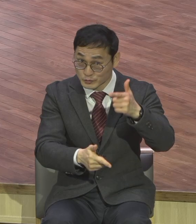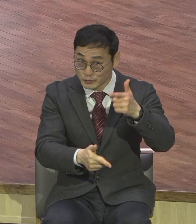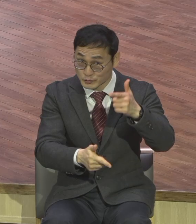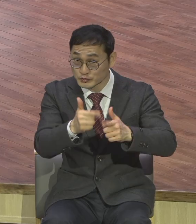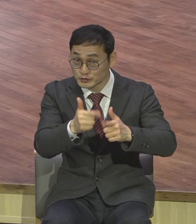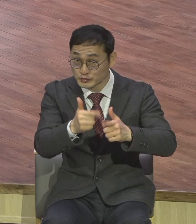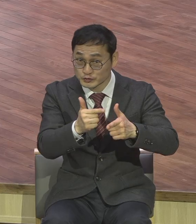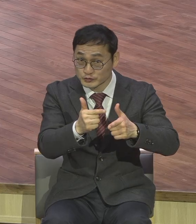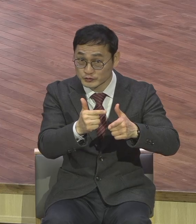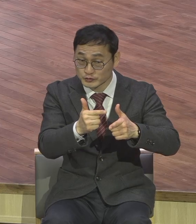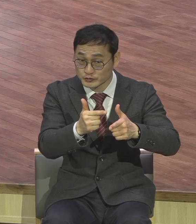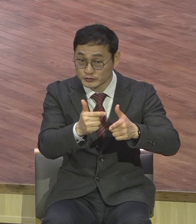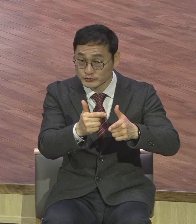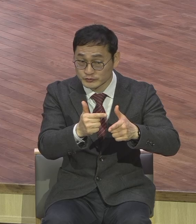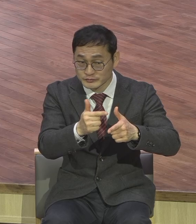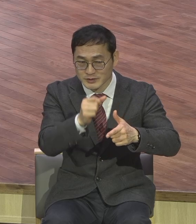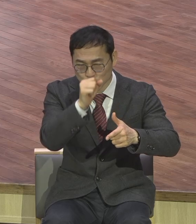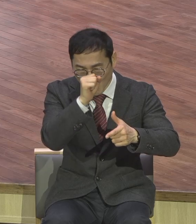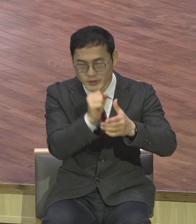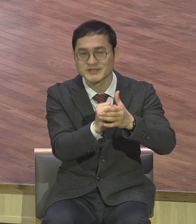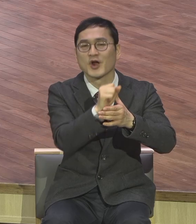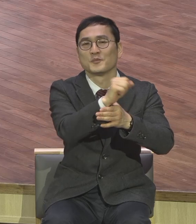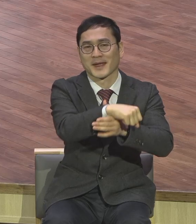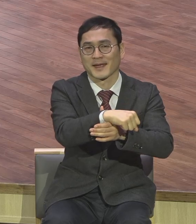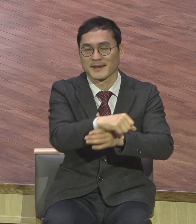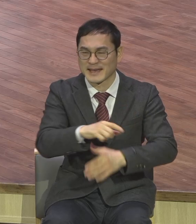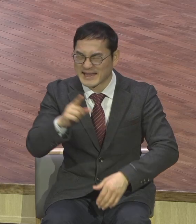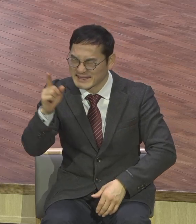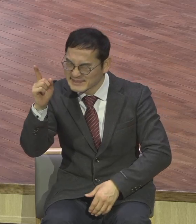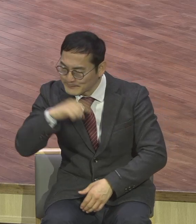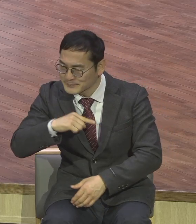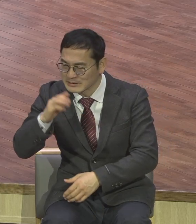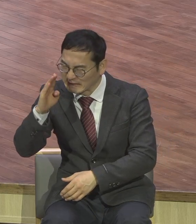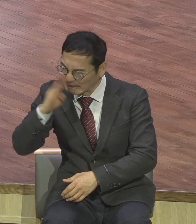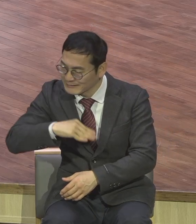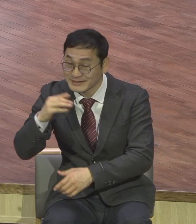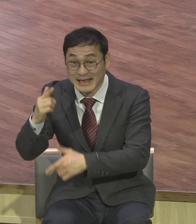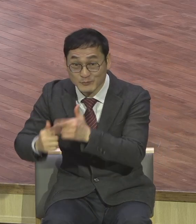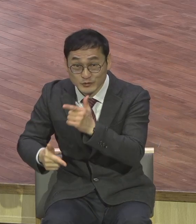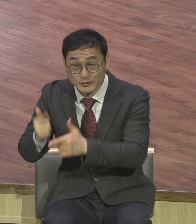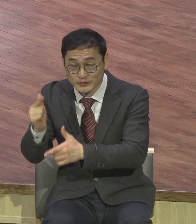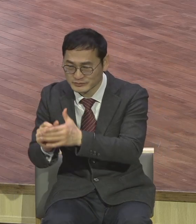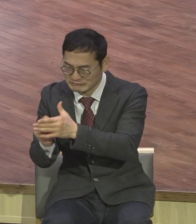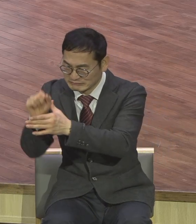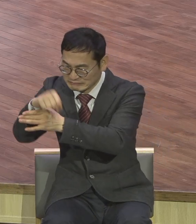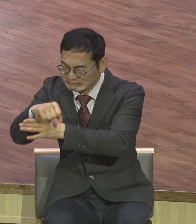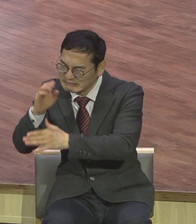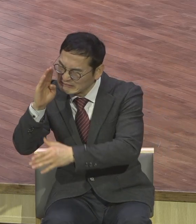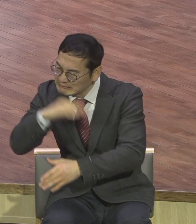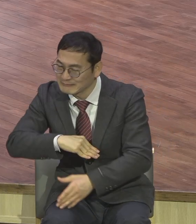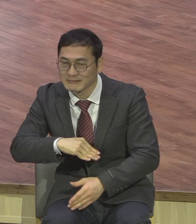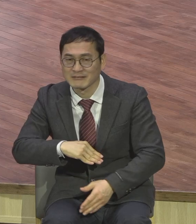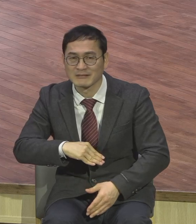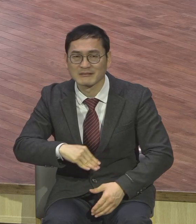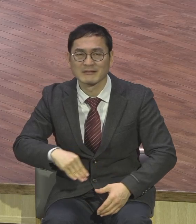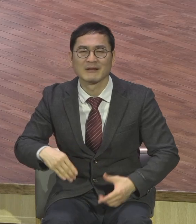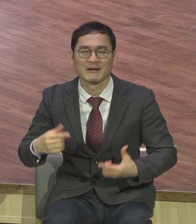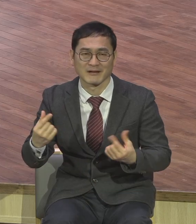맺고 나쁜 나무 나쁜 열매 맺듯이 이 바르신들의 마음이 악한 것으로